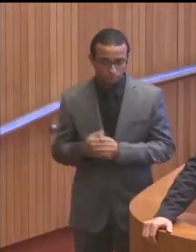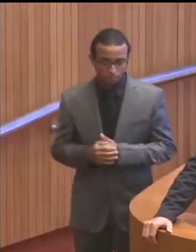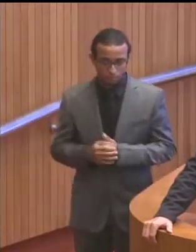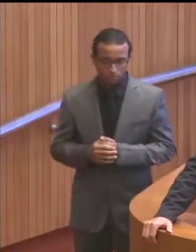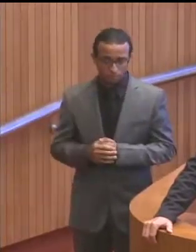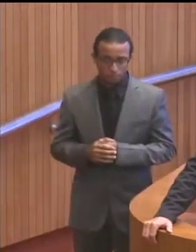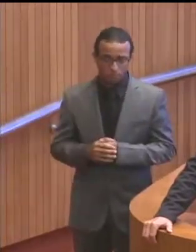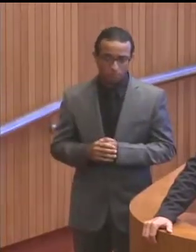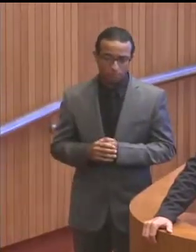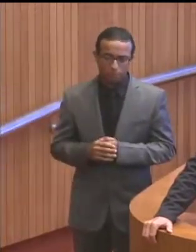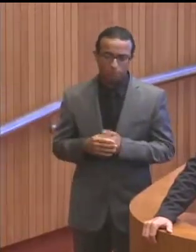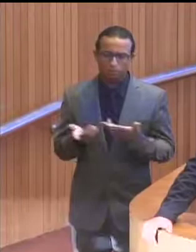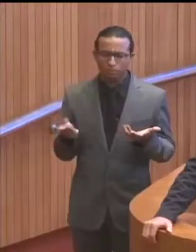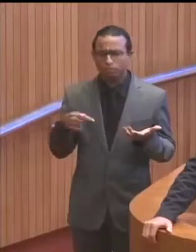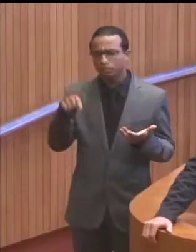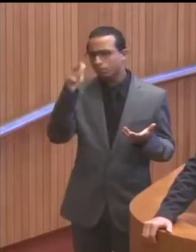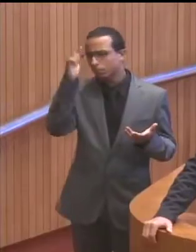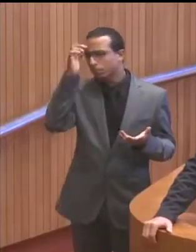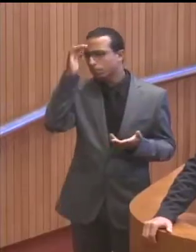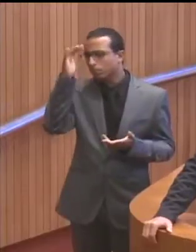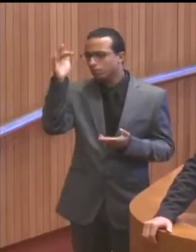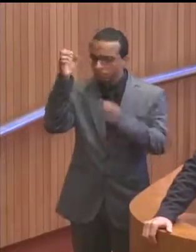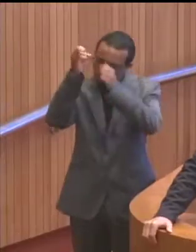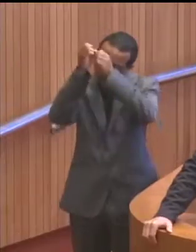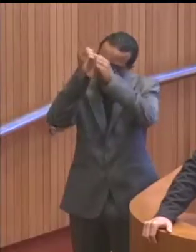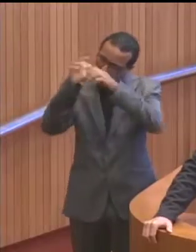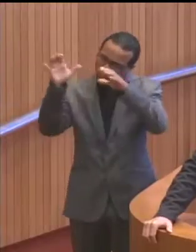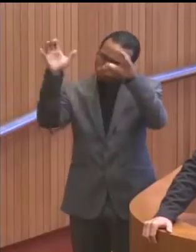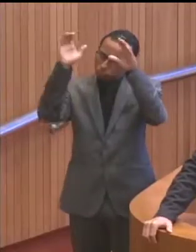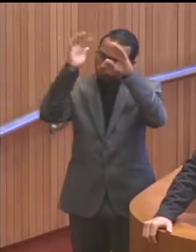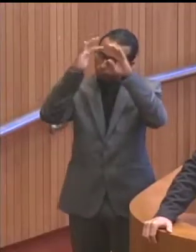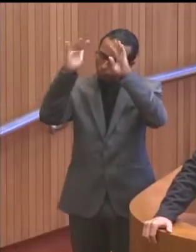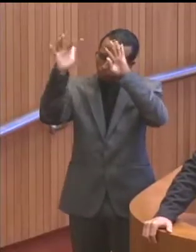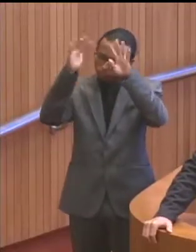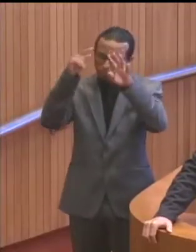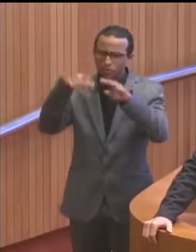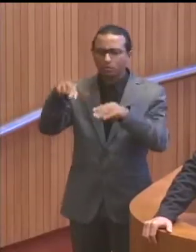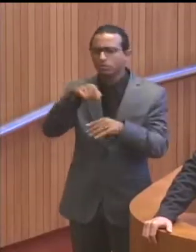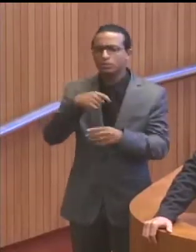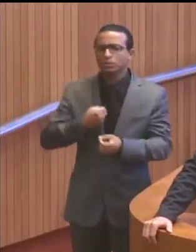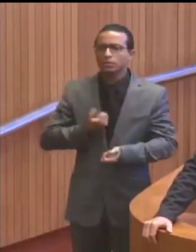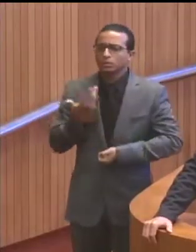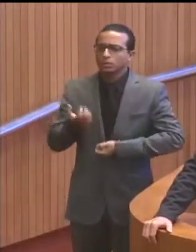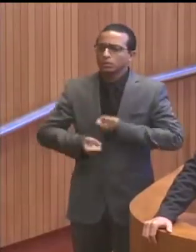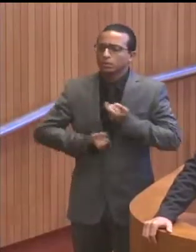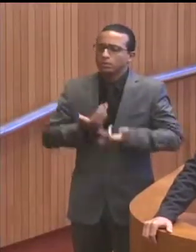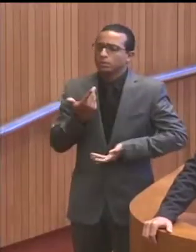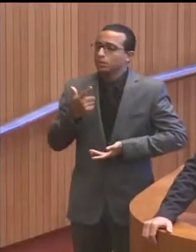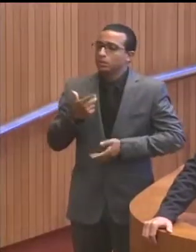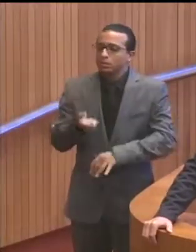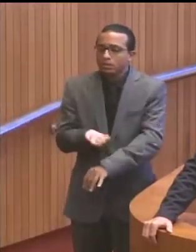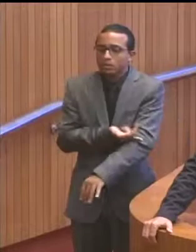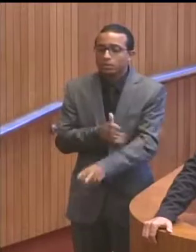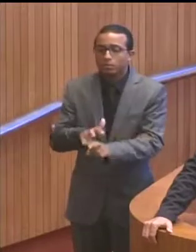E assim essa ilusão, provocada pelo alfanismo temporário de uma pesquisa,